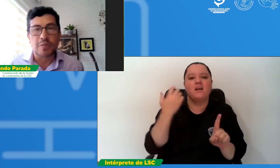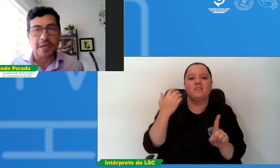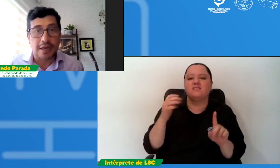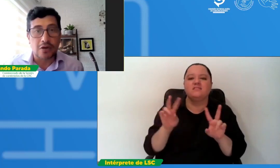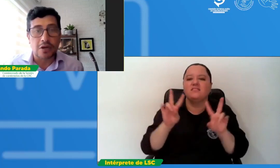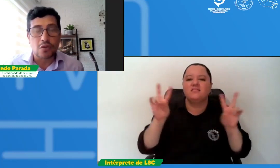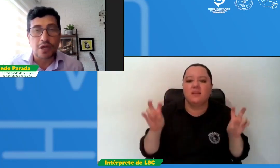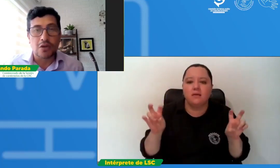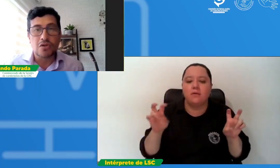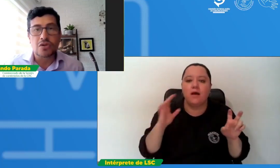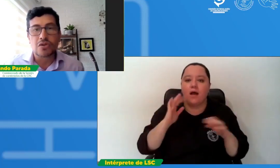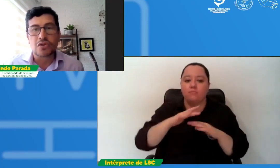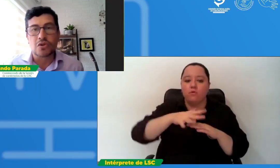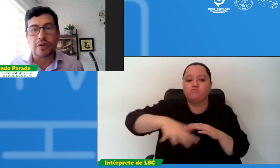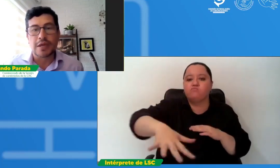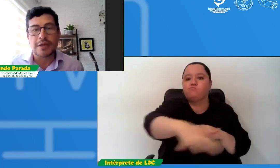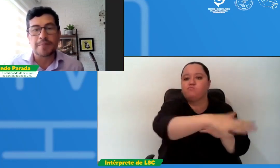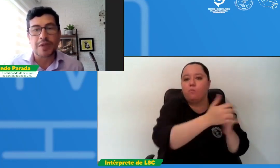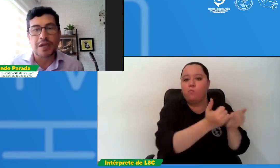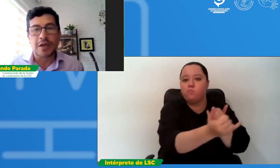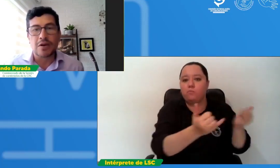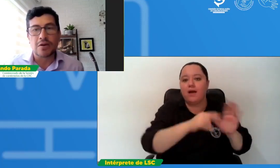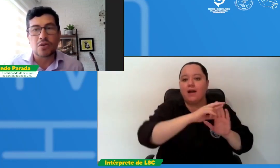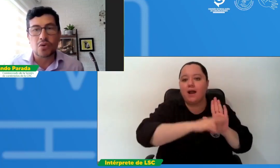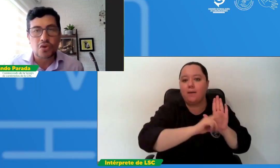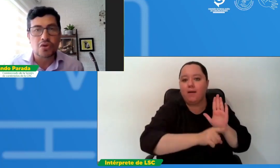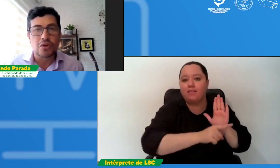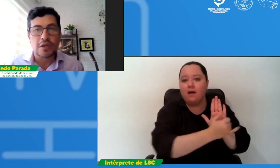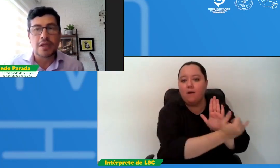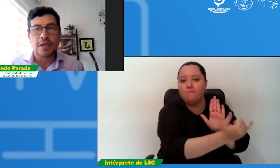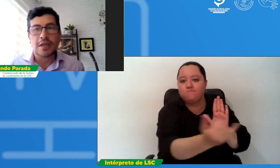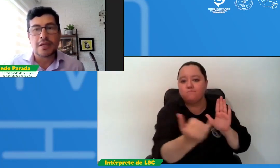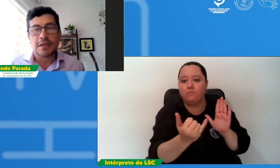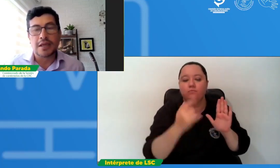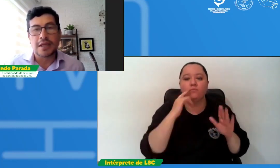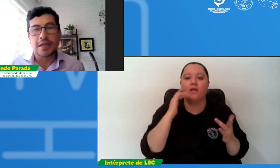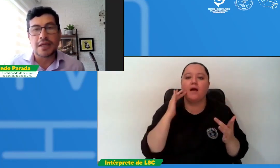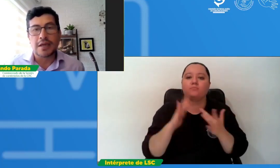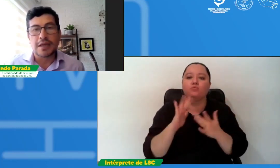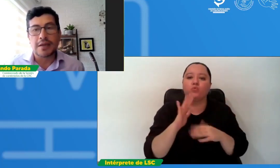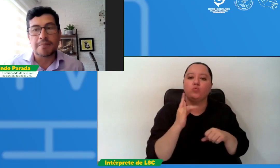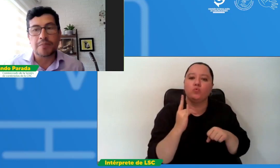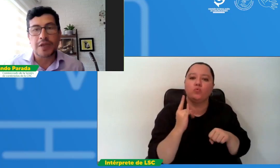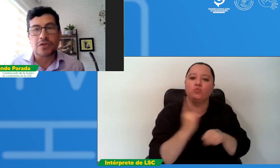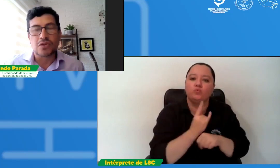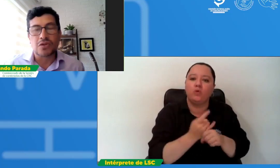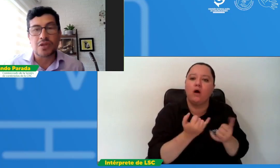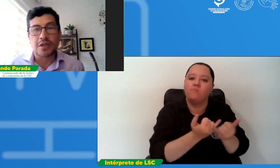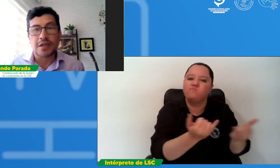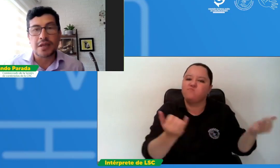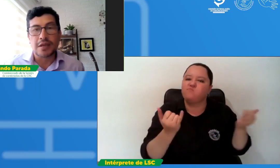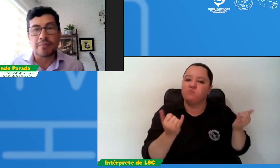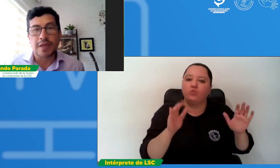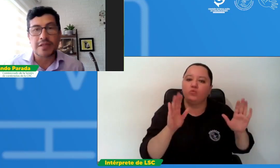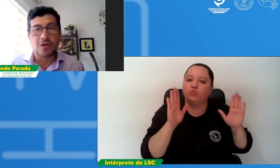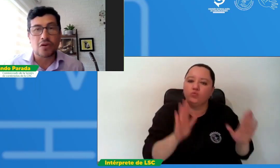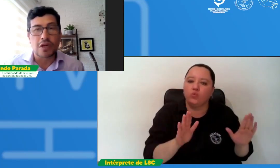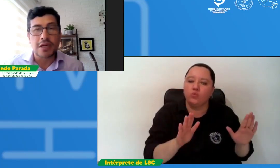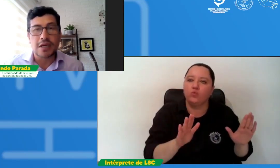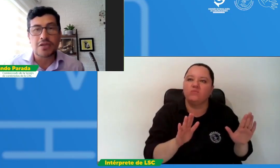mercados regulados, sobre el uso de las tecnologías